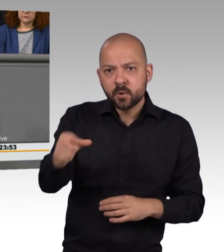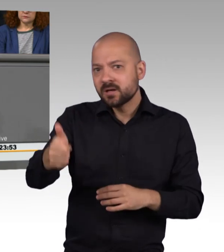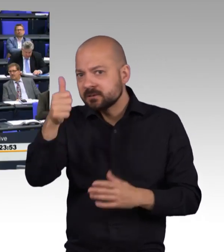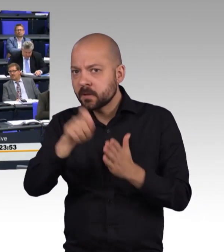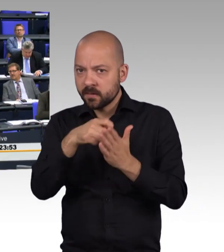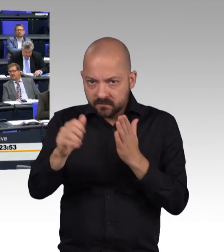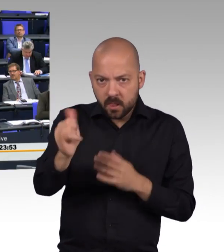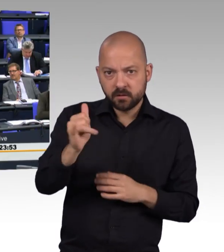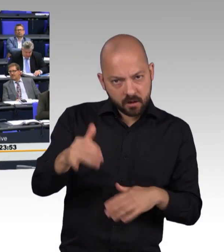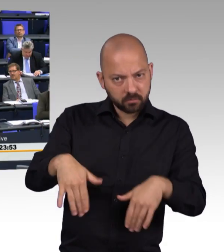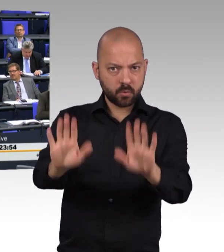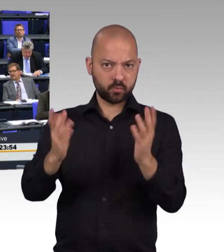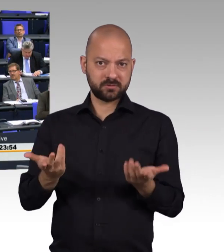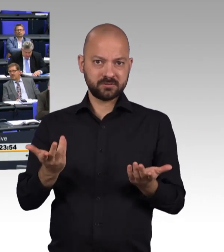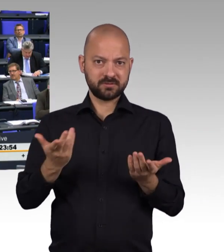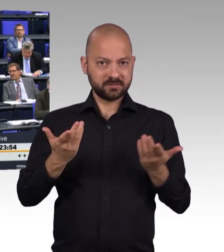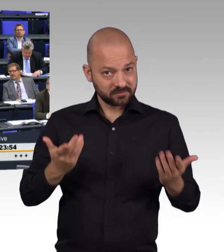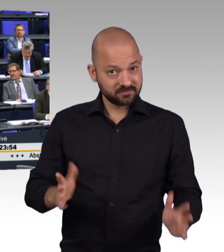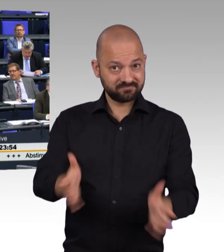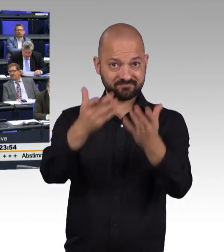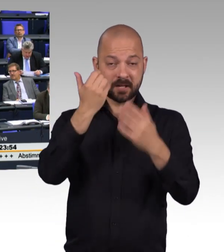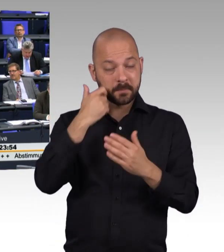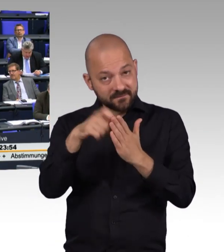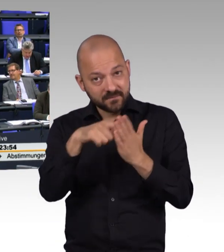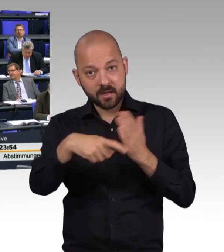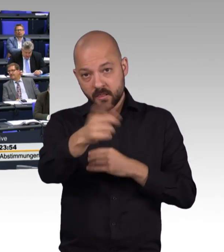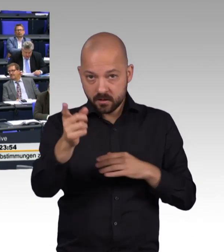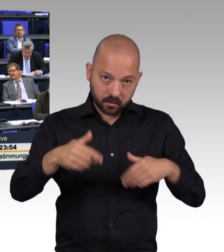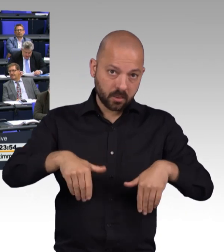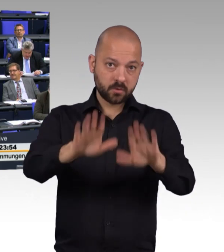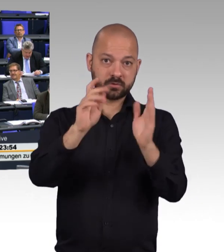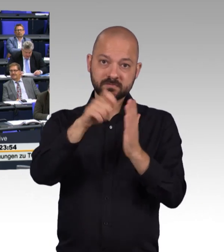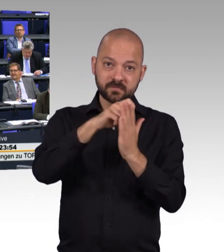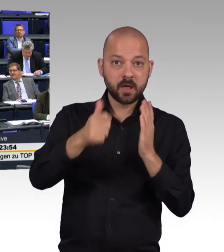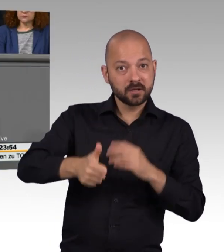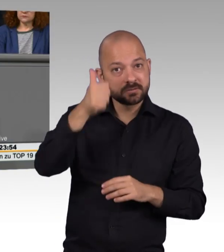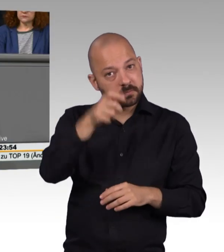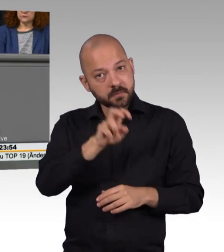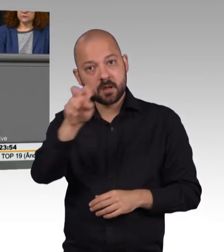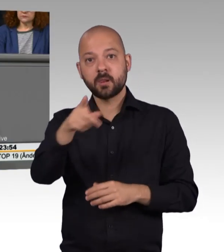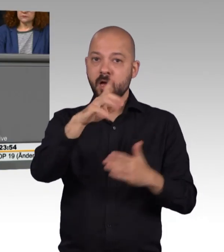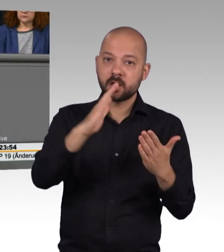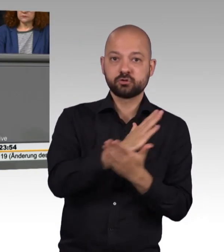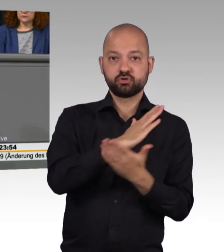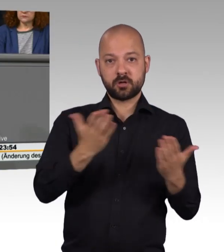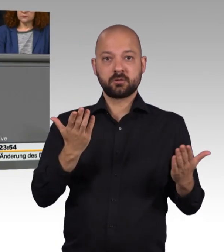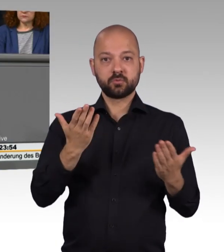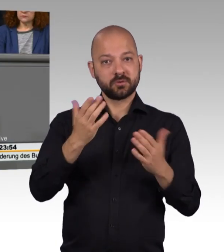Sie, liebe Wählerinnen und Wähler, erstmals zur Wahl und entscheiden Sie sich für genau die Parteien, die auch Ihre Interessen